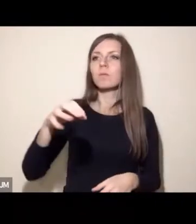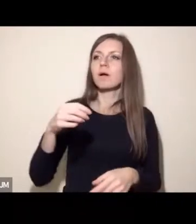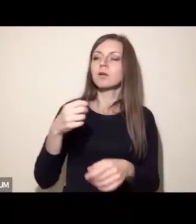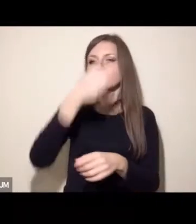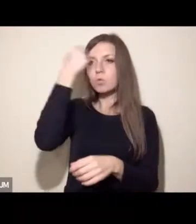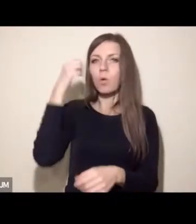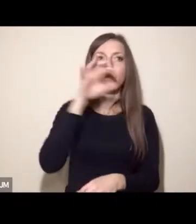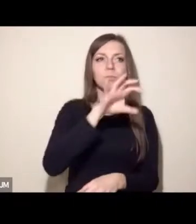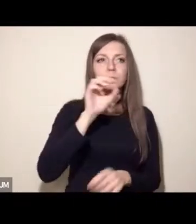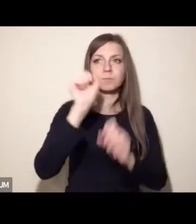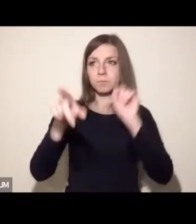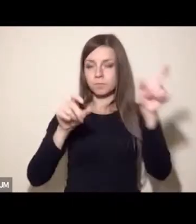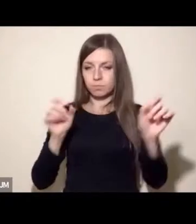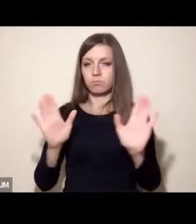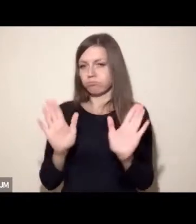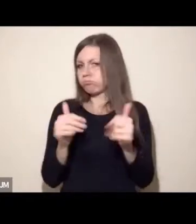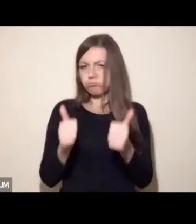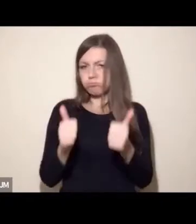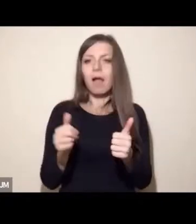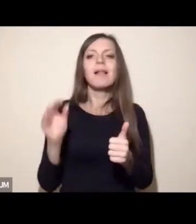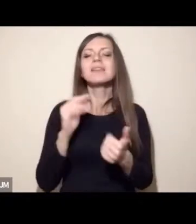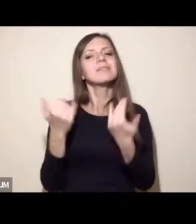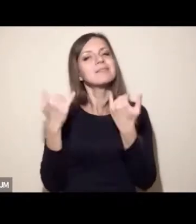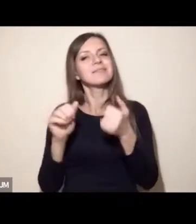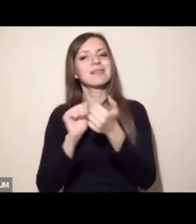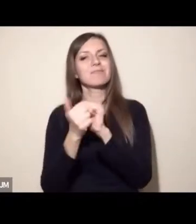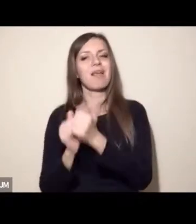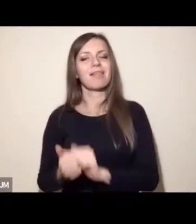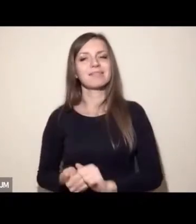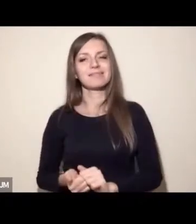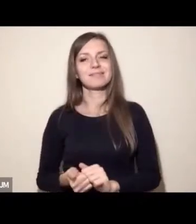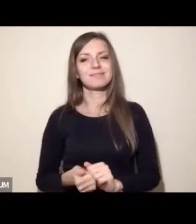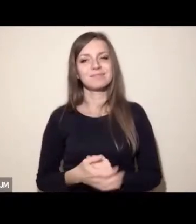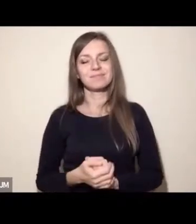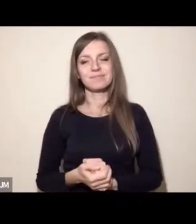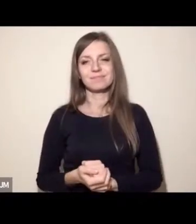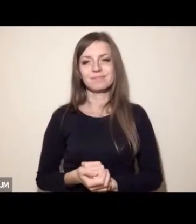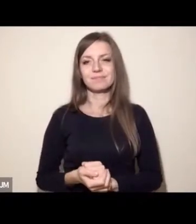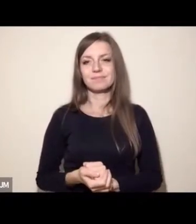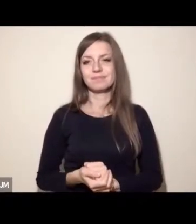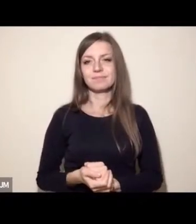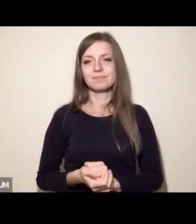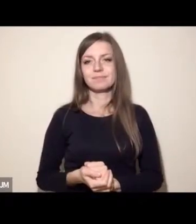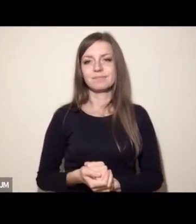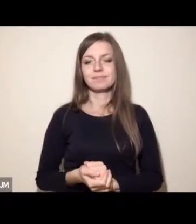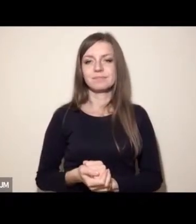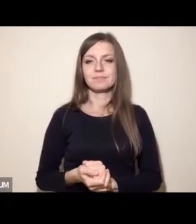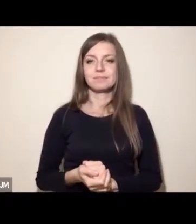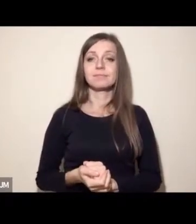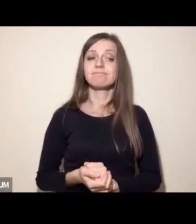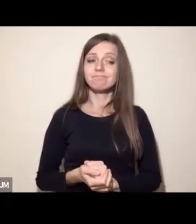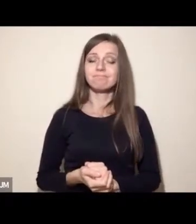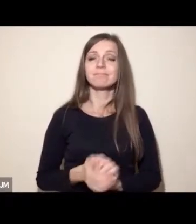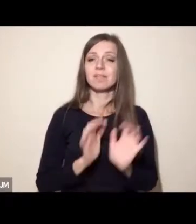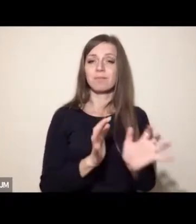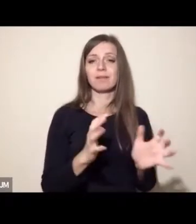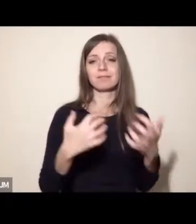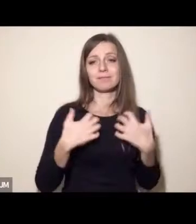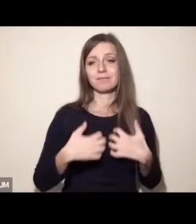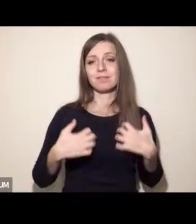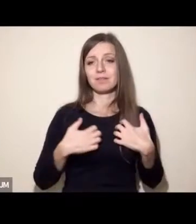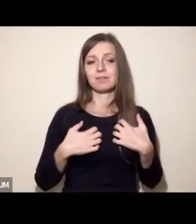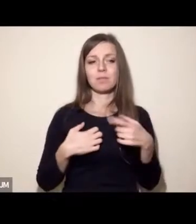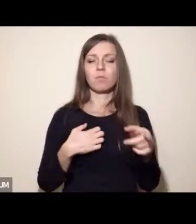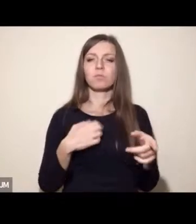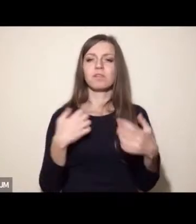zmian wewnętrznych, dzięki czemu będziemy mogli dbać o te istoty, które traktujemy jak